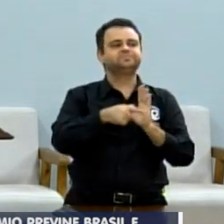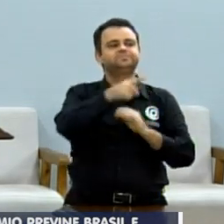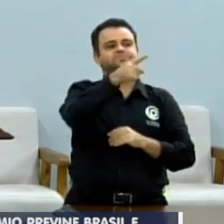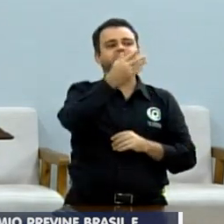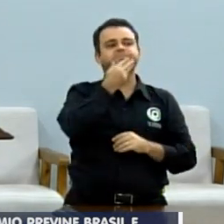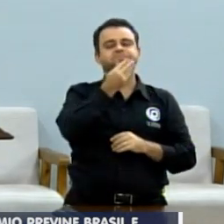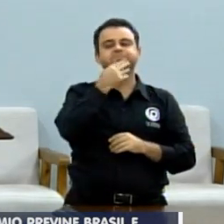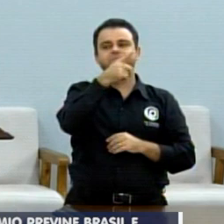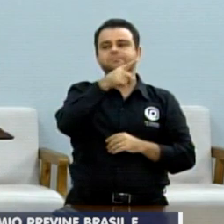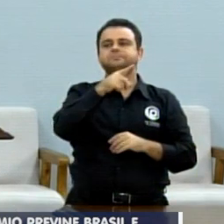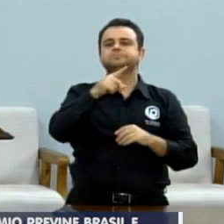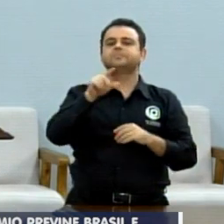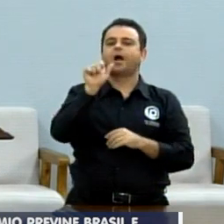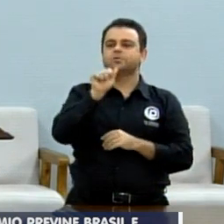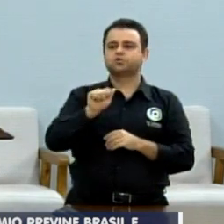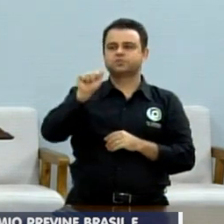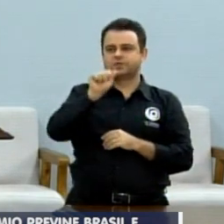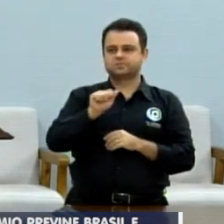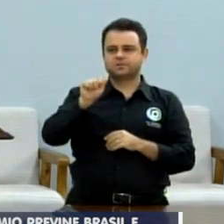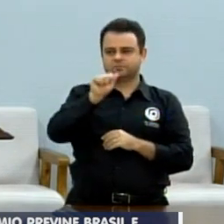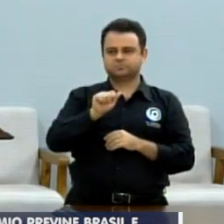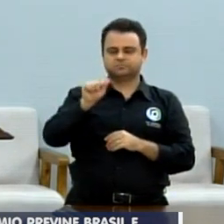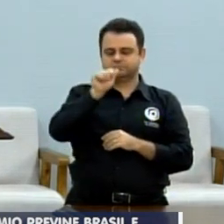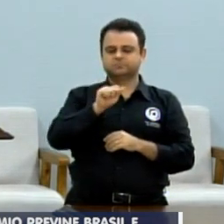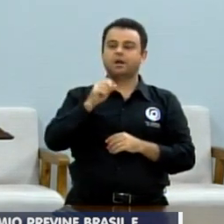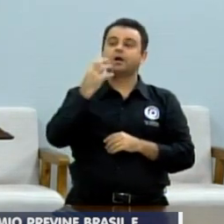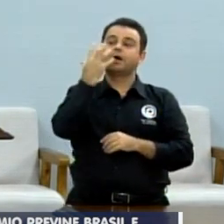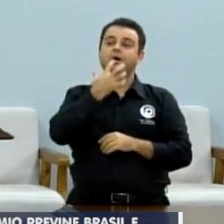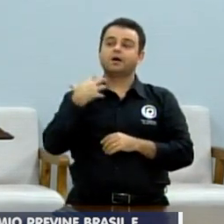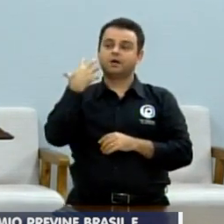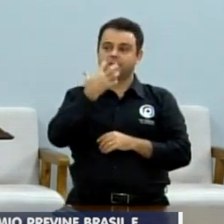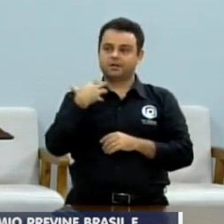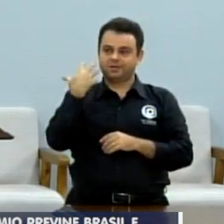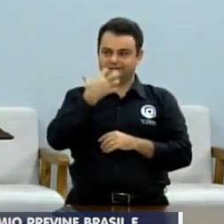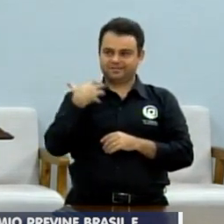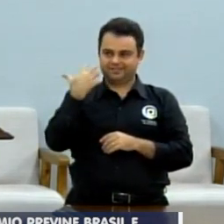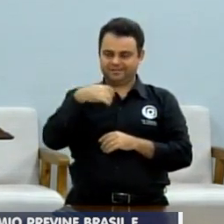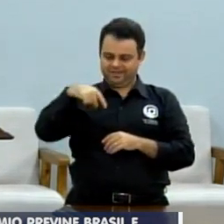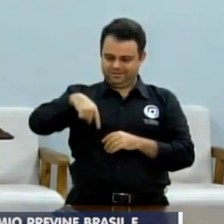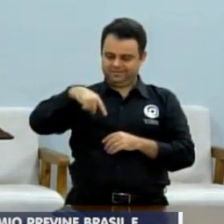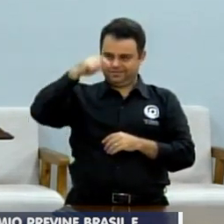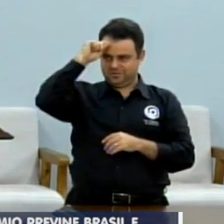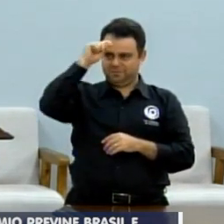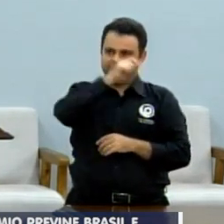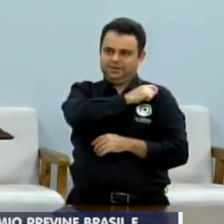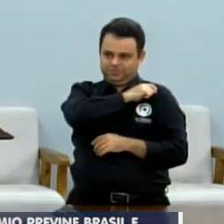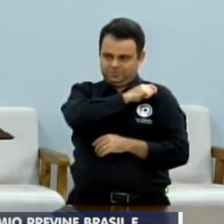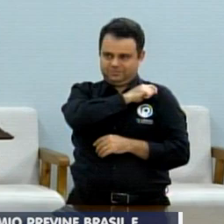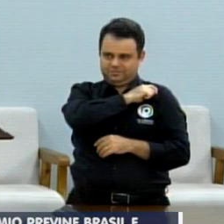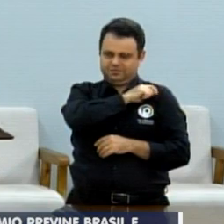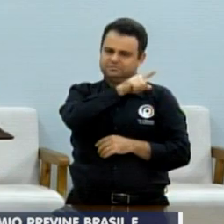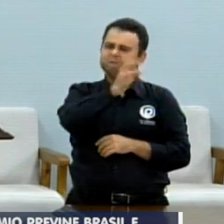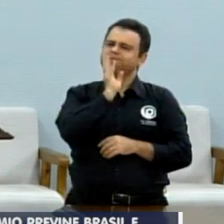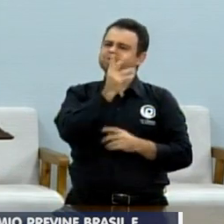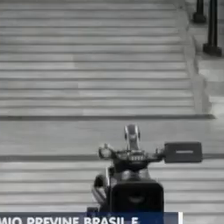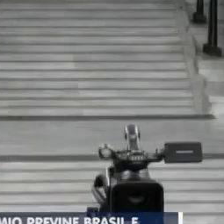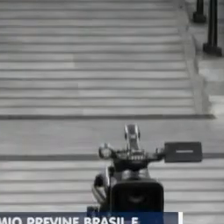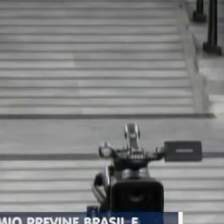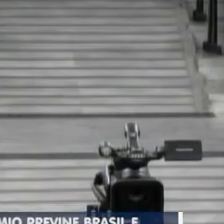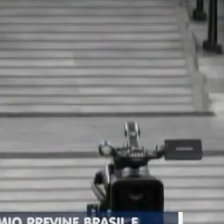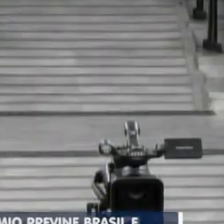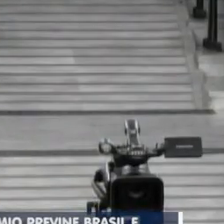presidente da Associação dos Compositores e Cantores Amadores de São José do Rio Preto. Te conheço há muito tempo, né, Maurão?